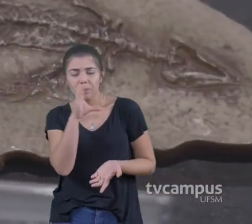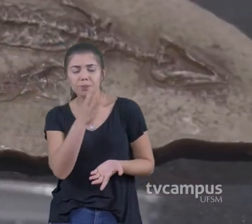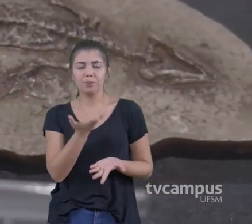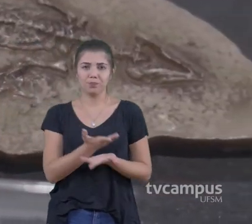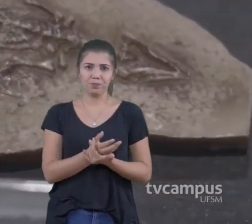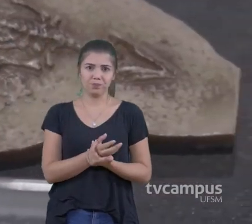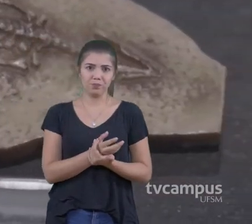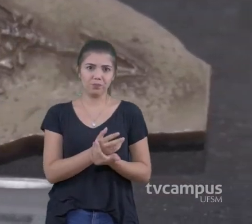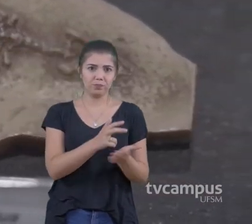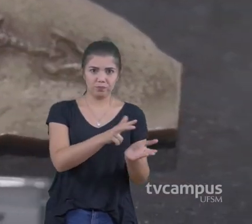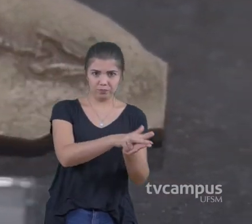da região da 4ª Colônia